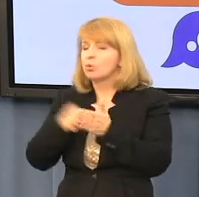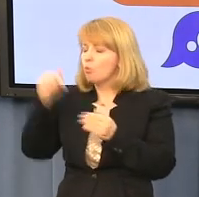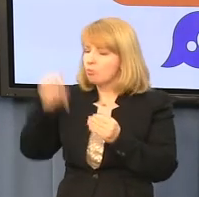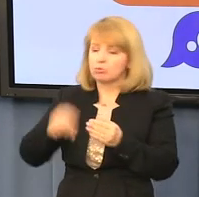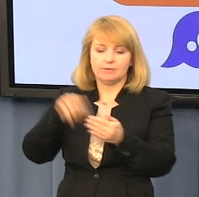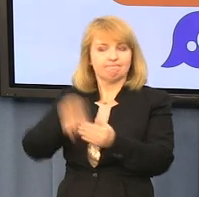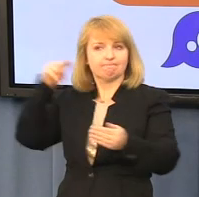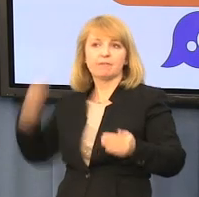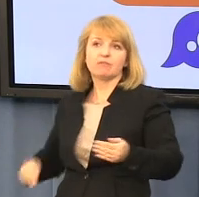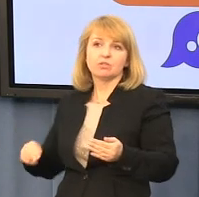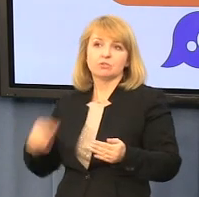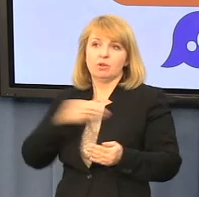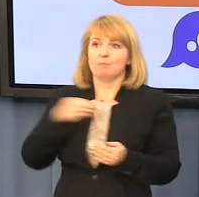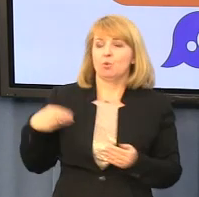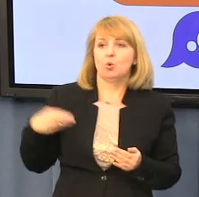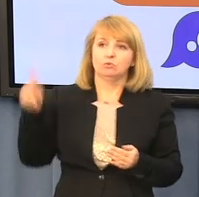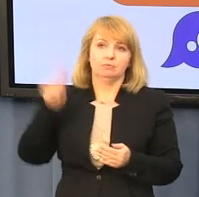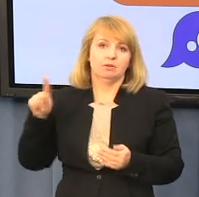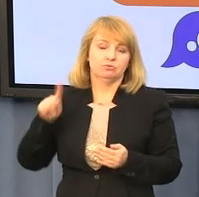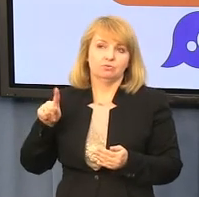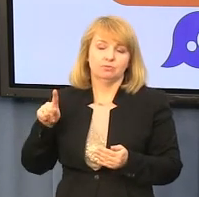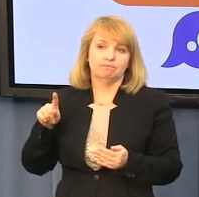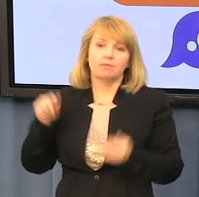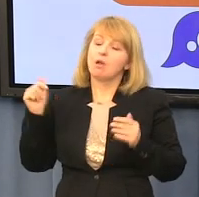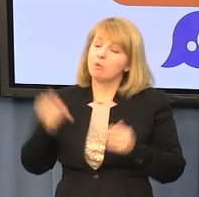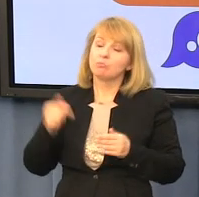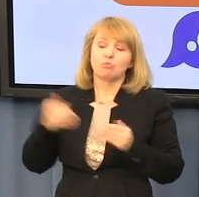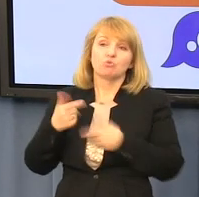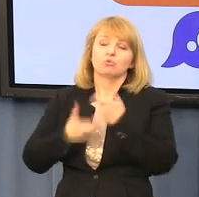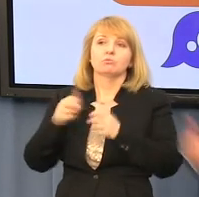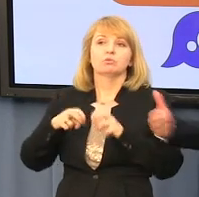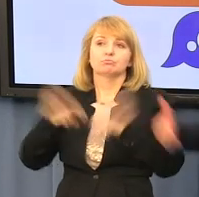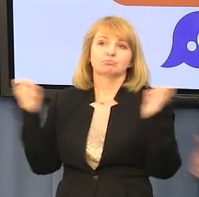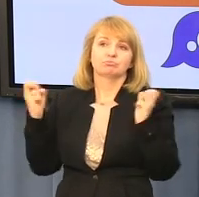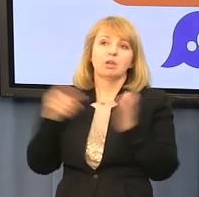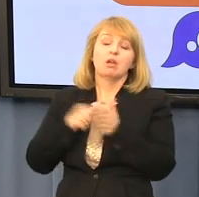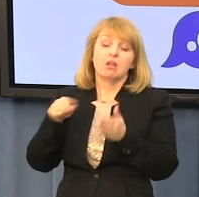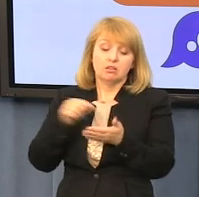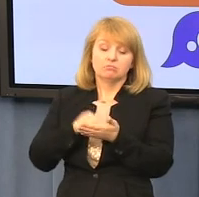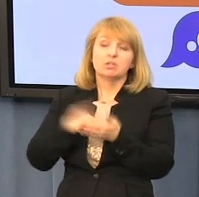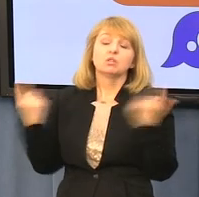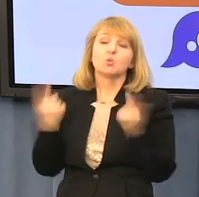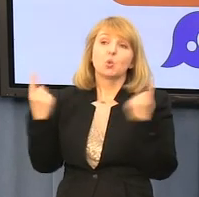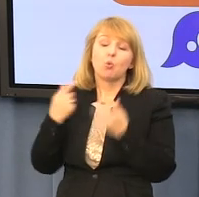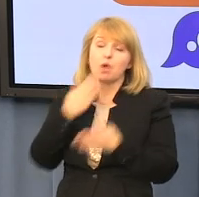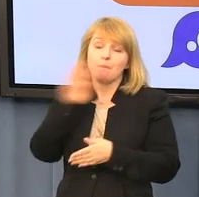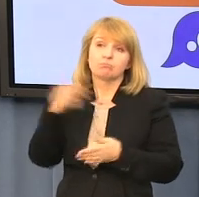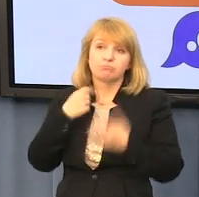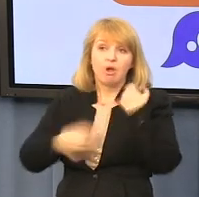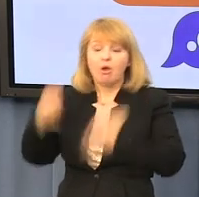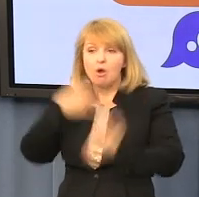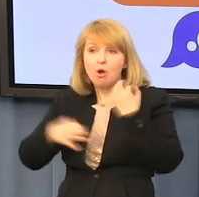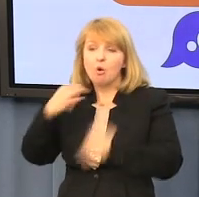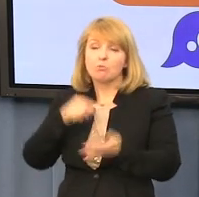aktu, znaczy nieobowiązywanie na zerwanie tego aktu przez jedną stronę poprzez te liczne przypadki, które pan Roman